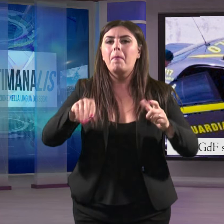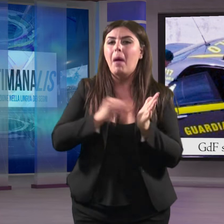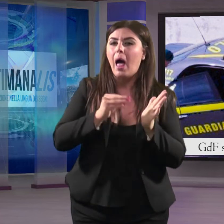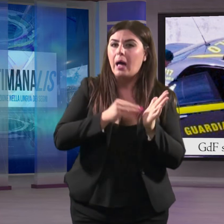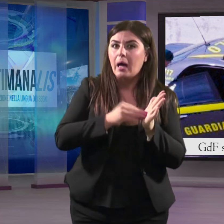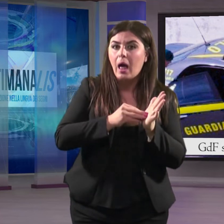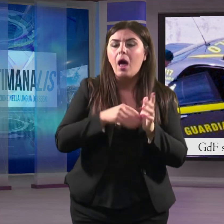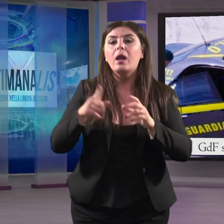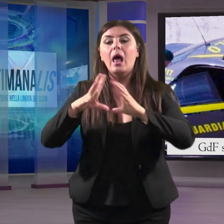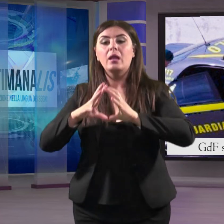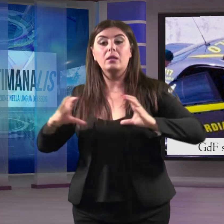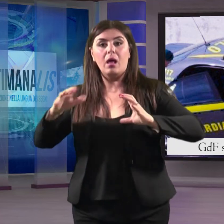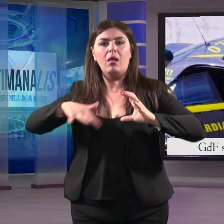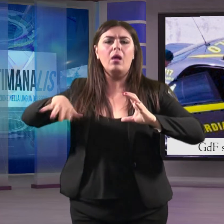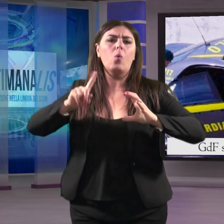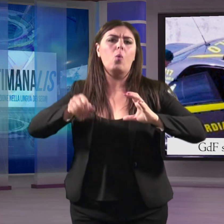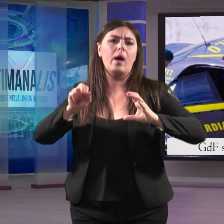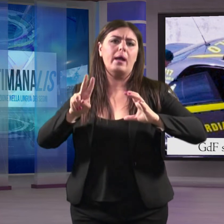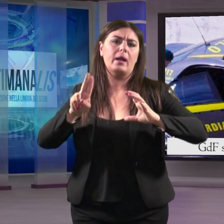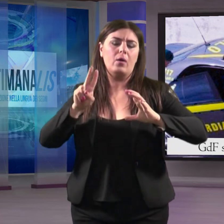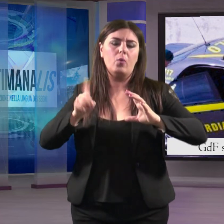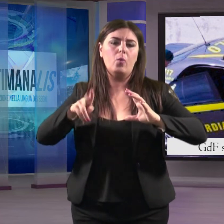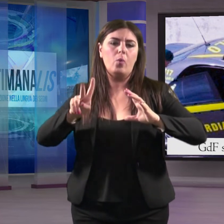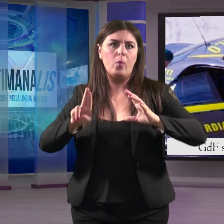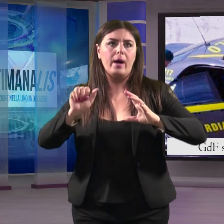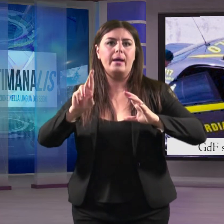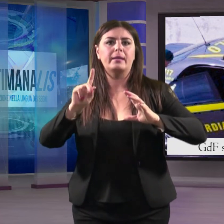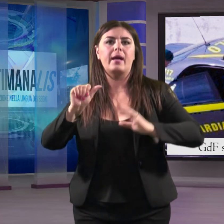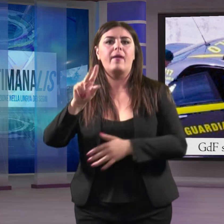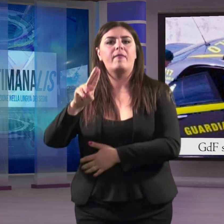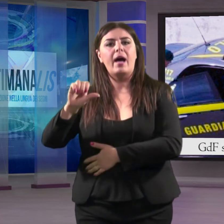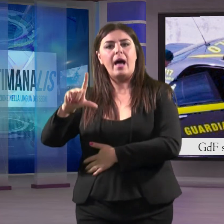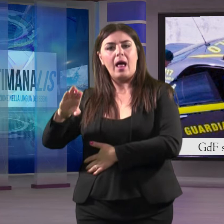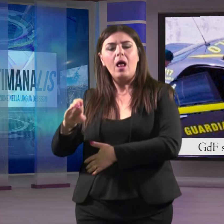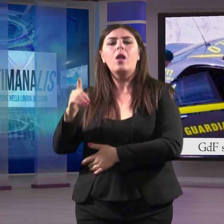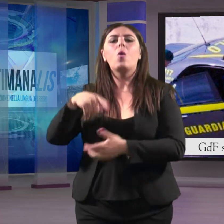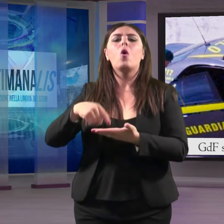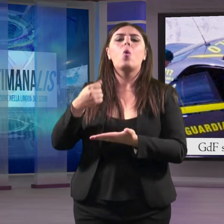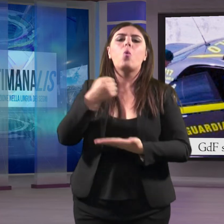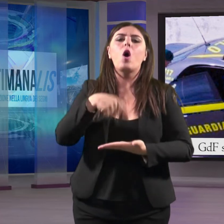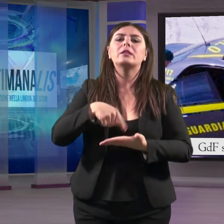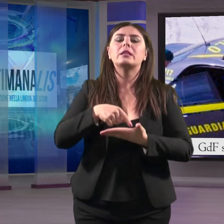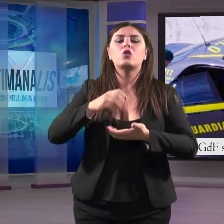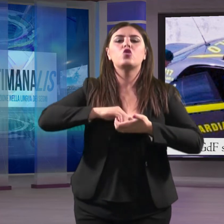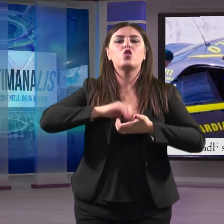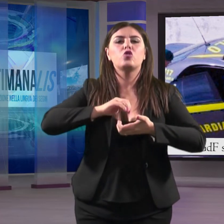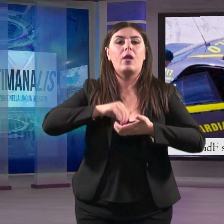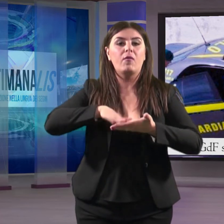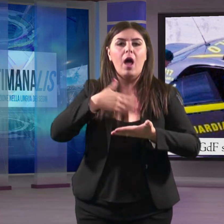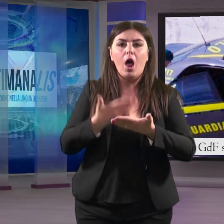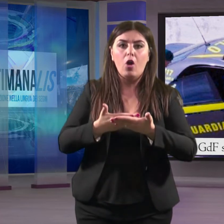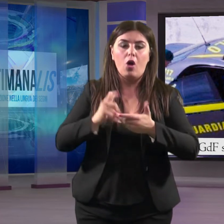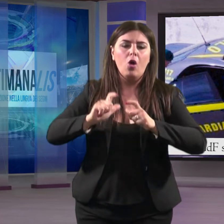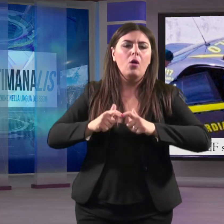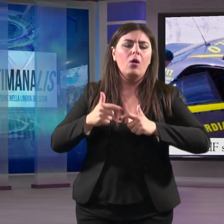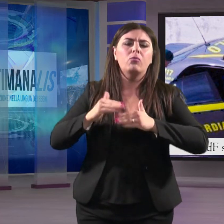un fabbricato sito a Guardavalle e varie quote societarie, pari a un valore complessivo stimato superiore